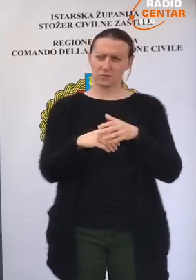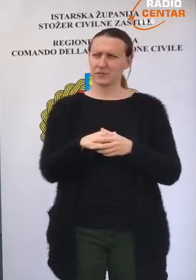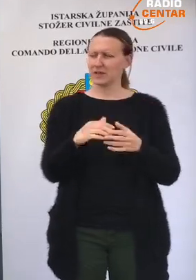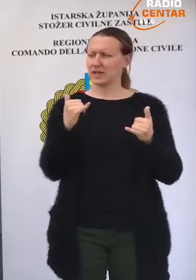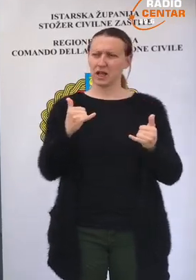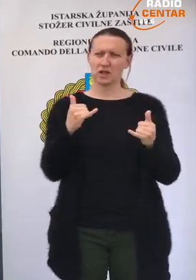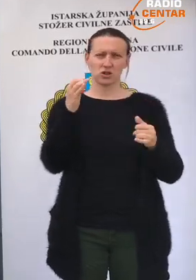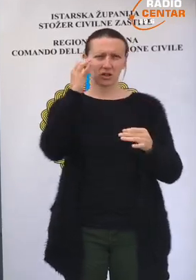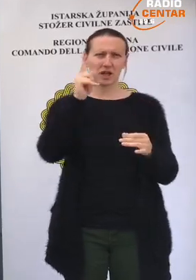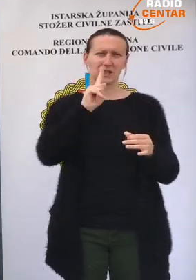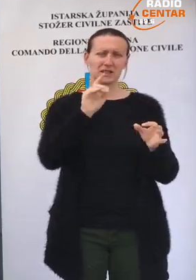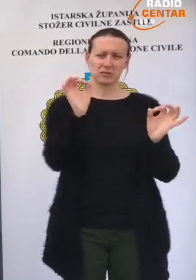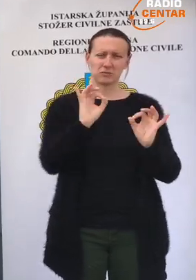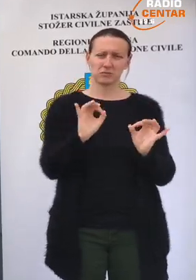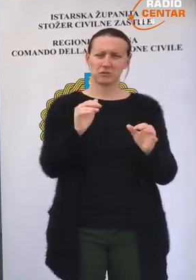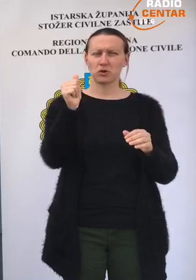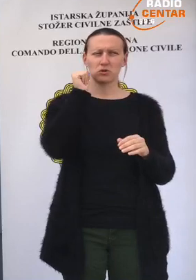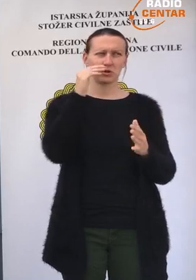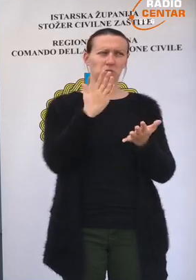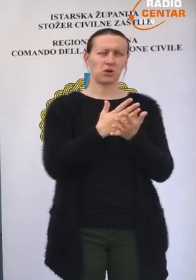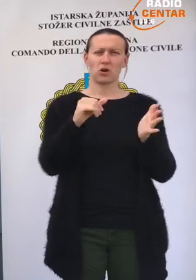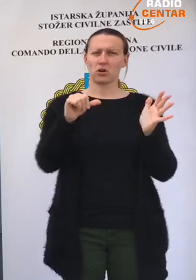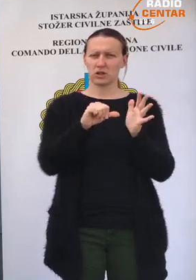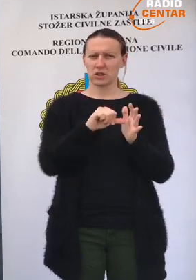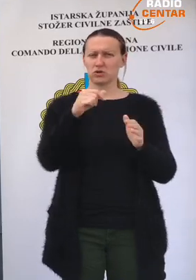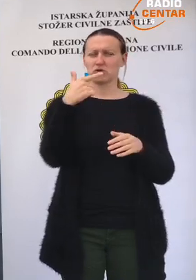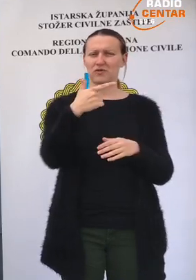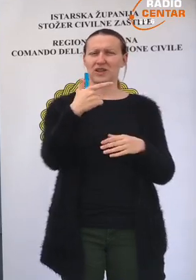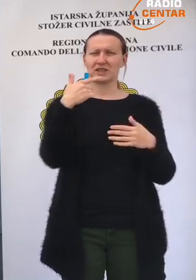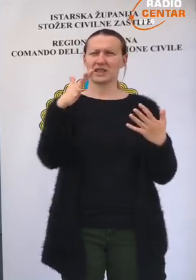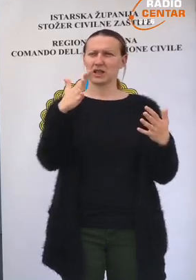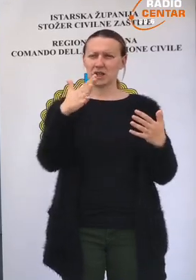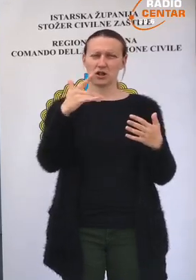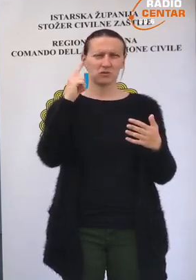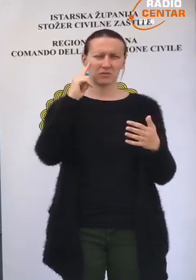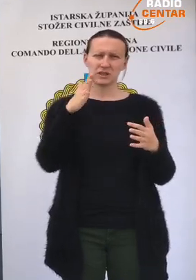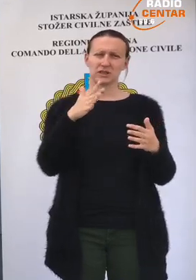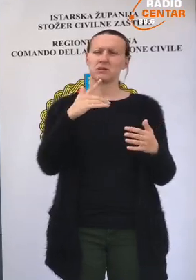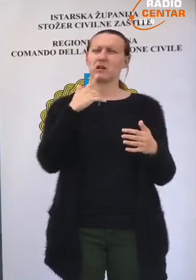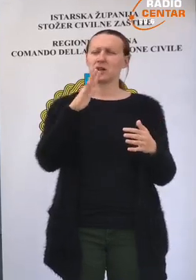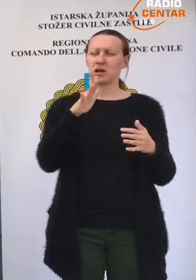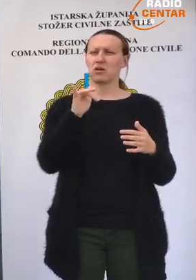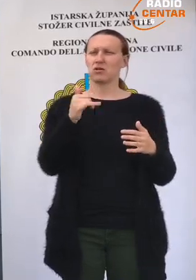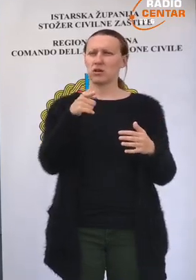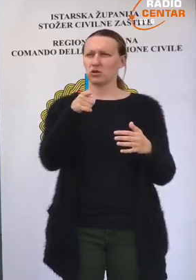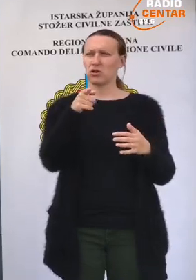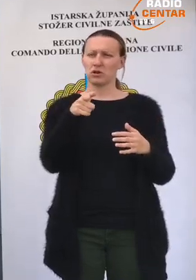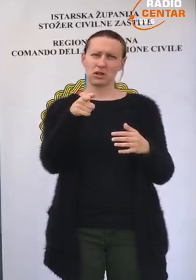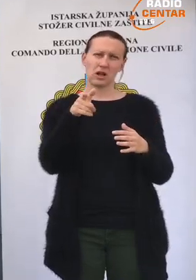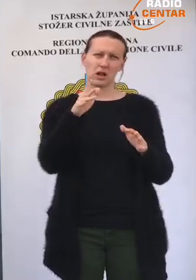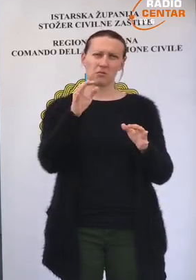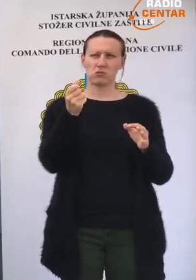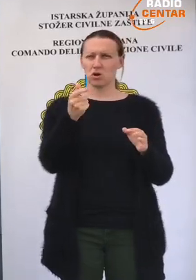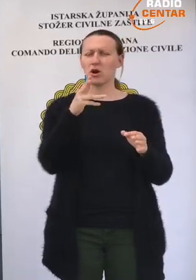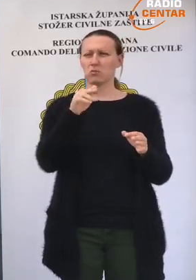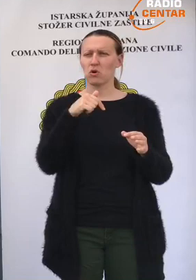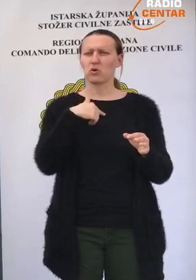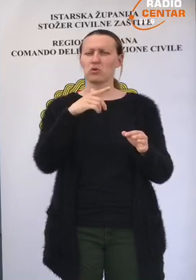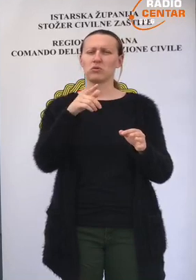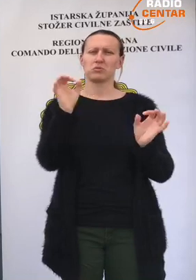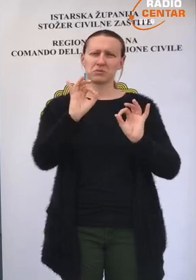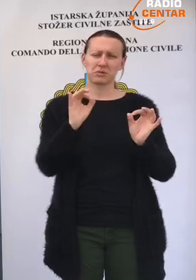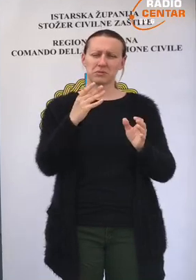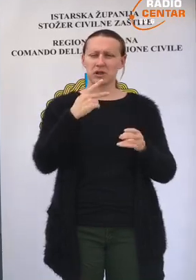Za današnji dan vam nisam spremio, jučer je bilo tisuću i dvadeseti nešto mjesečini, tako da to je taj broj, ja vam mogu